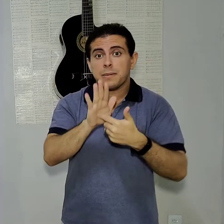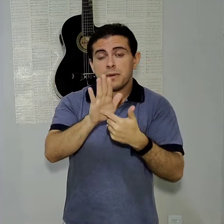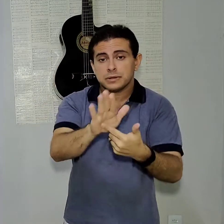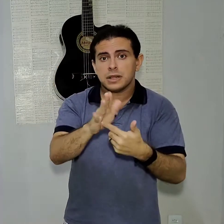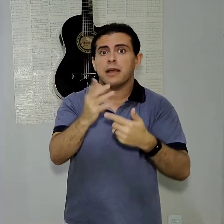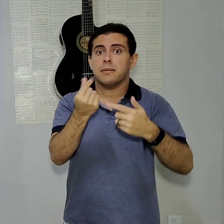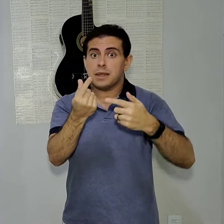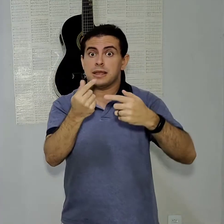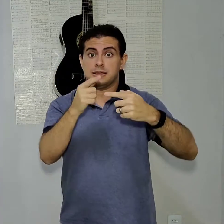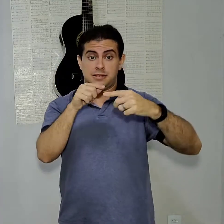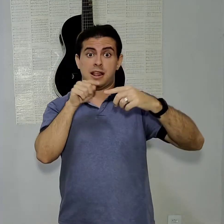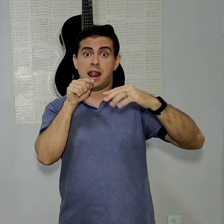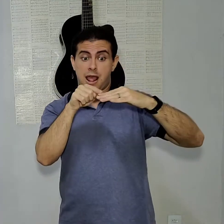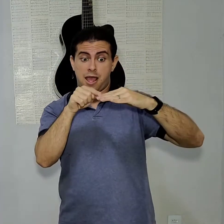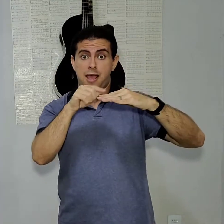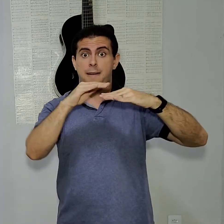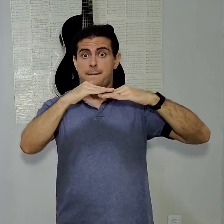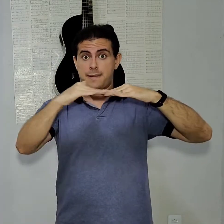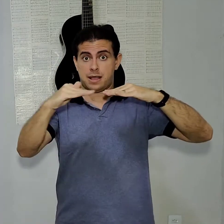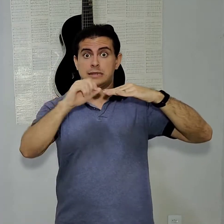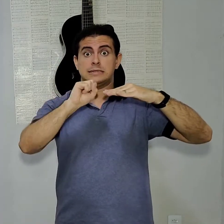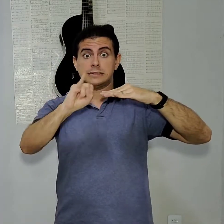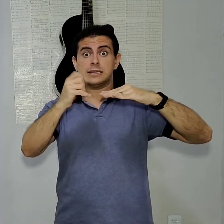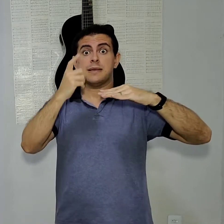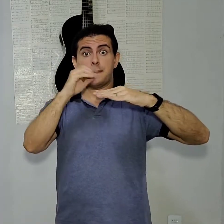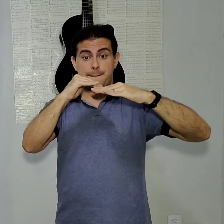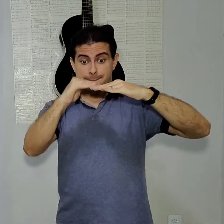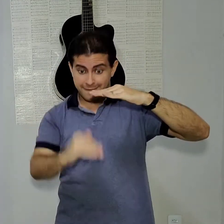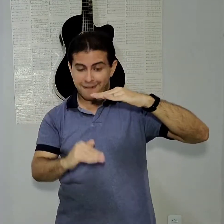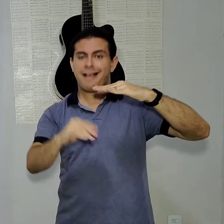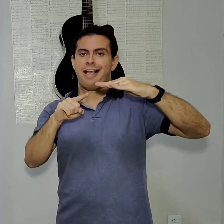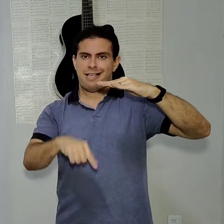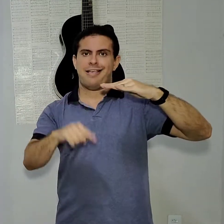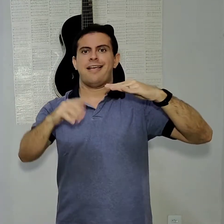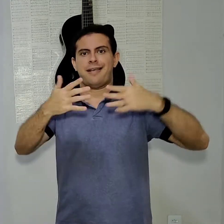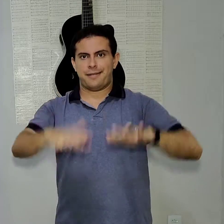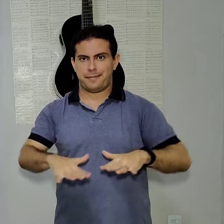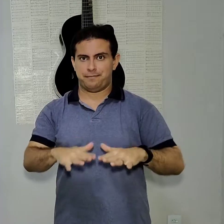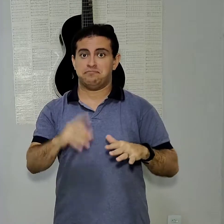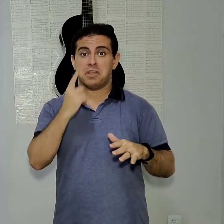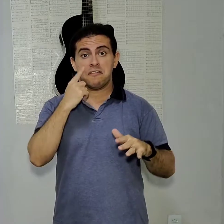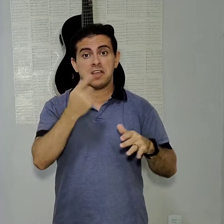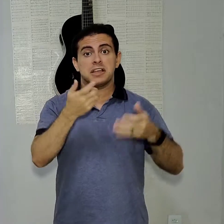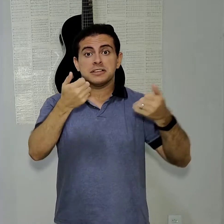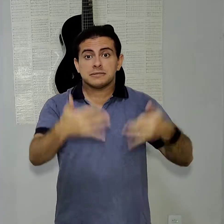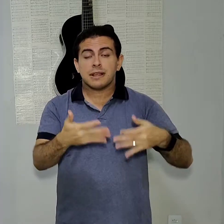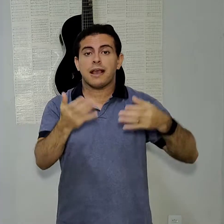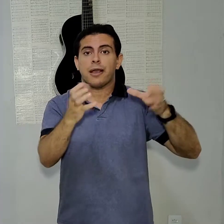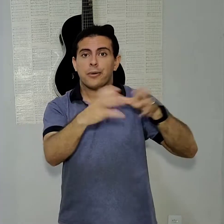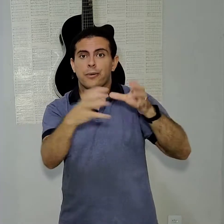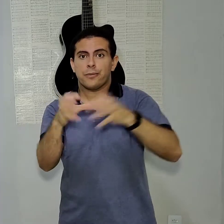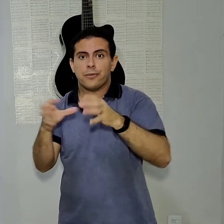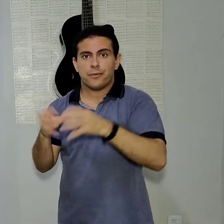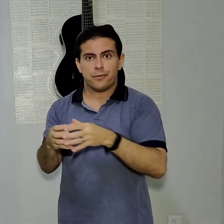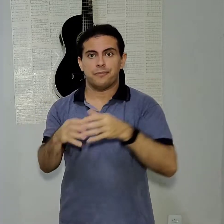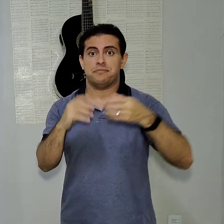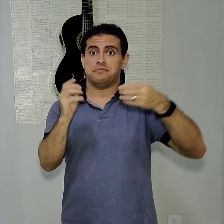encontrar mais barato, vão estar em promoção. Tá ok? Então, vamos falar por categorias. E a primeira categoria é uma